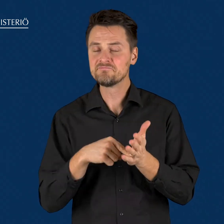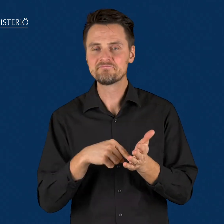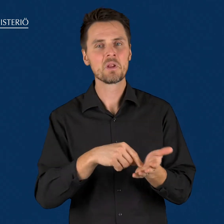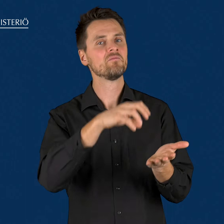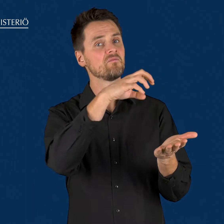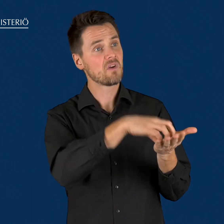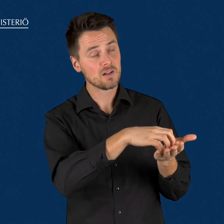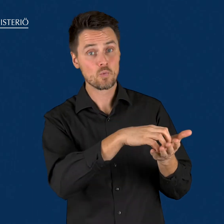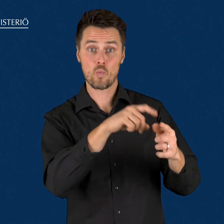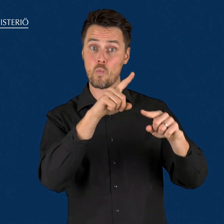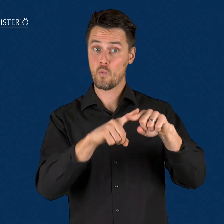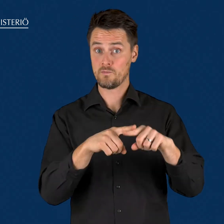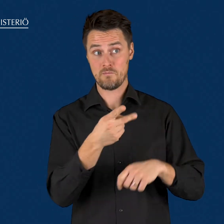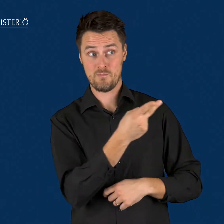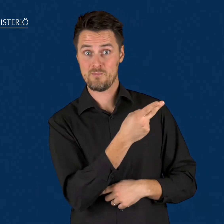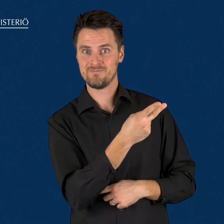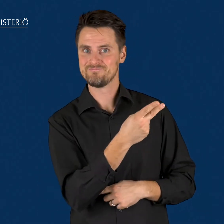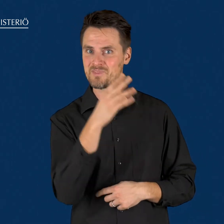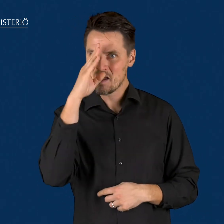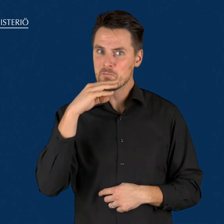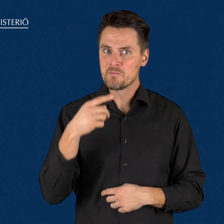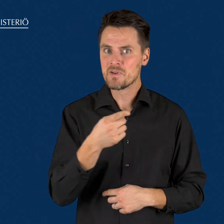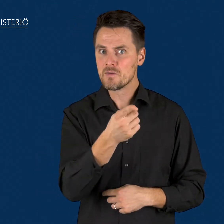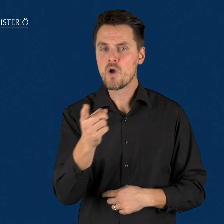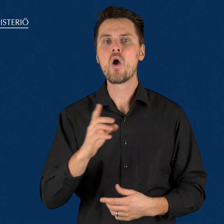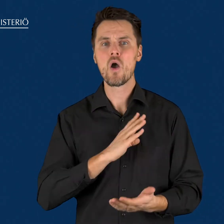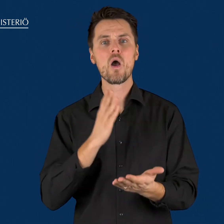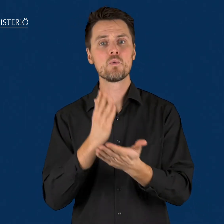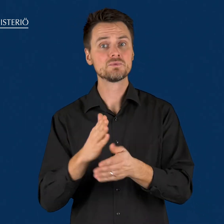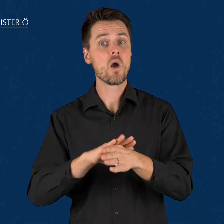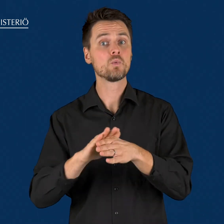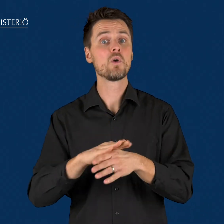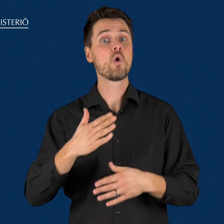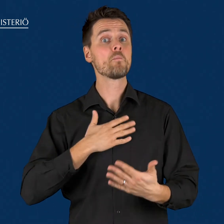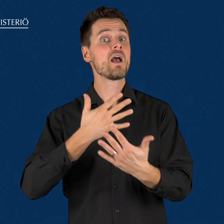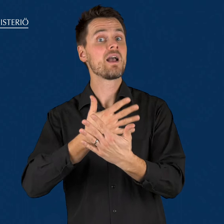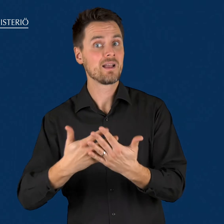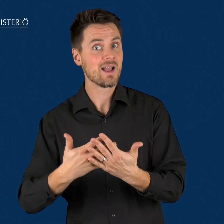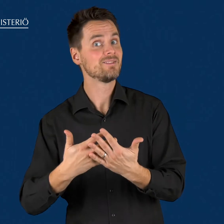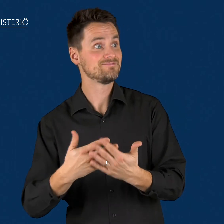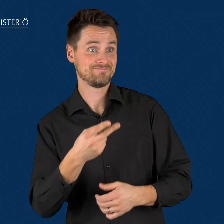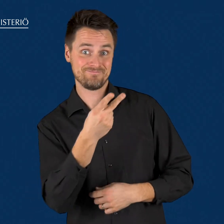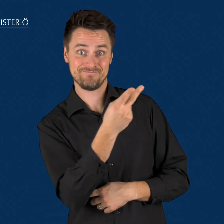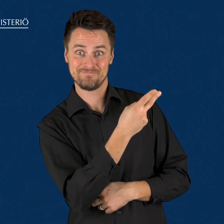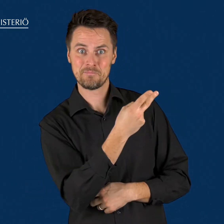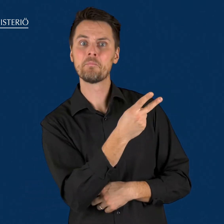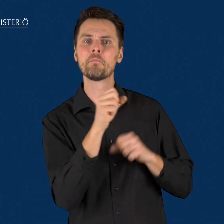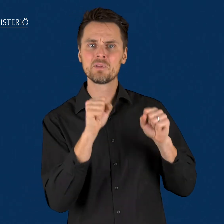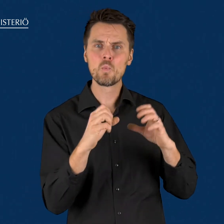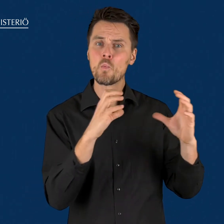Julkisen vallan on myös huolehdittava maan Suomen ja ruotsinkielisen väestön sivistyksellisistä ja